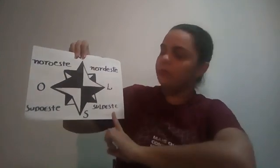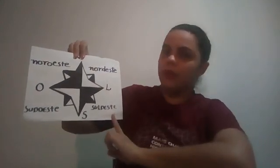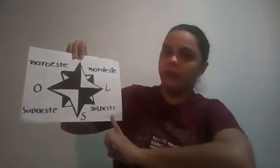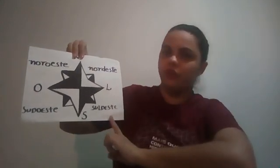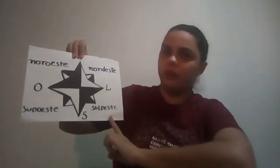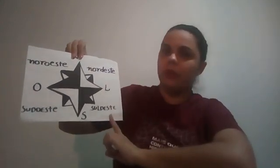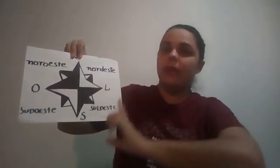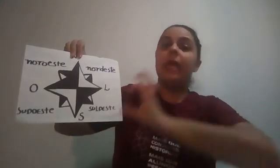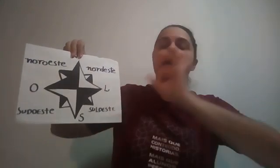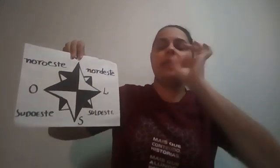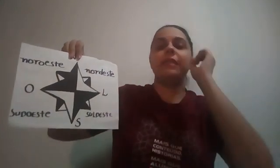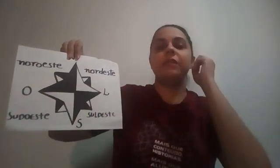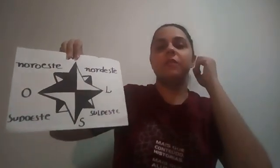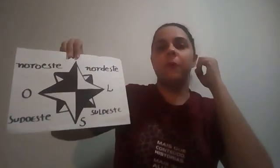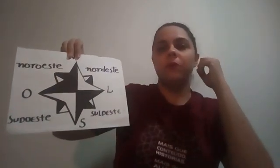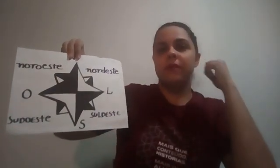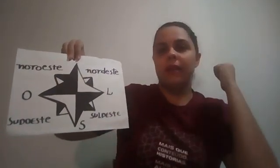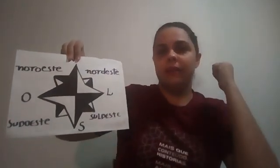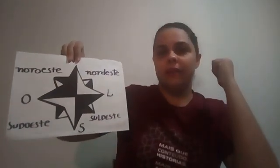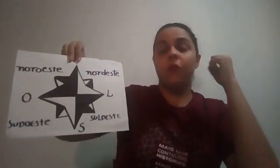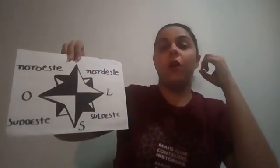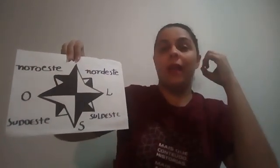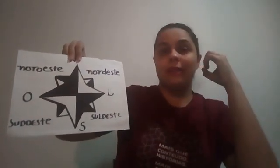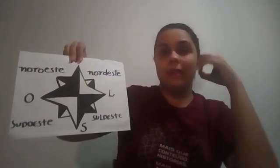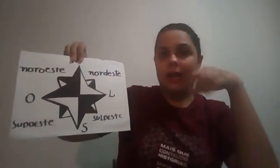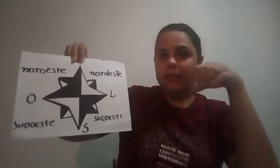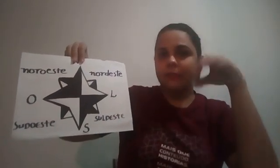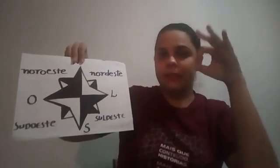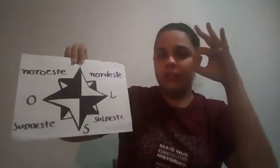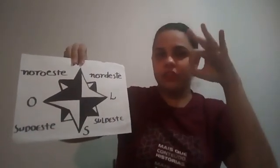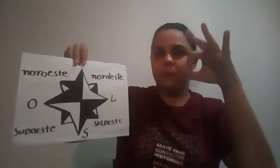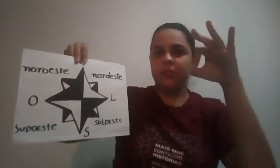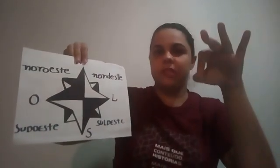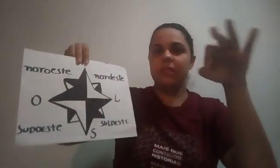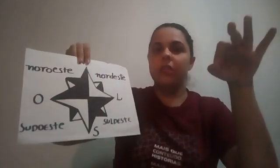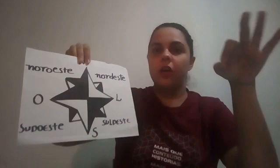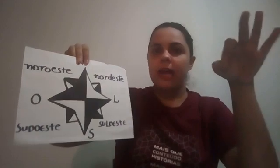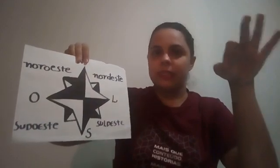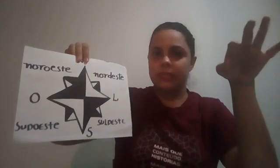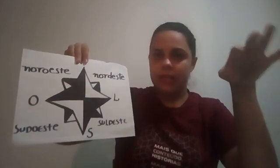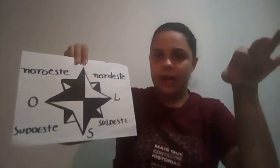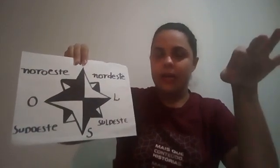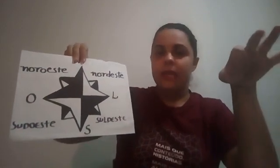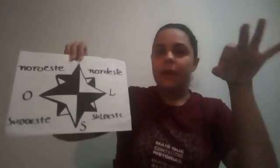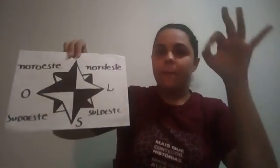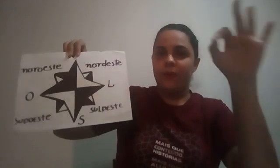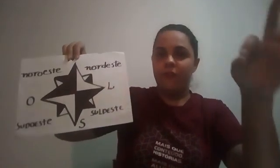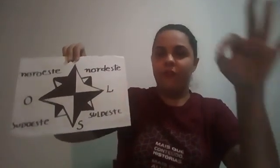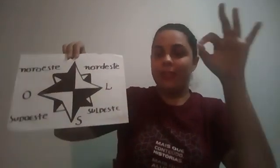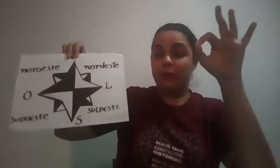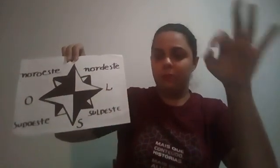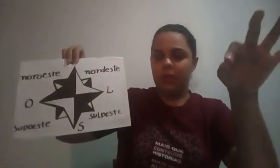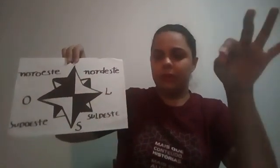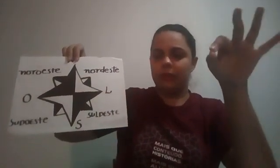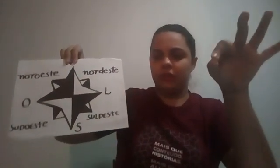Sudeste. Esses são os pontos colaterais, pra que a gente possa se localizar perfeitamente, tá